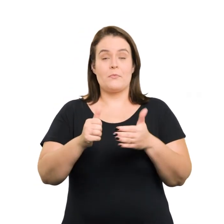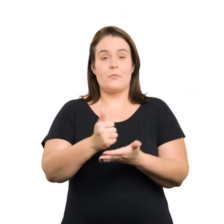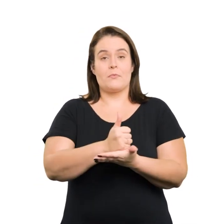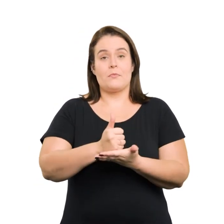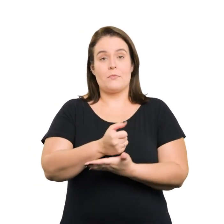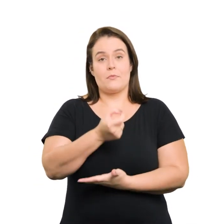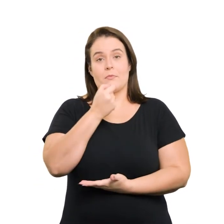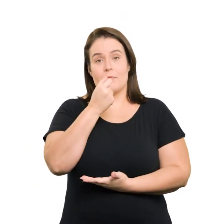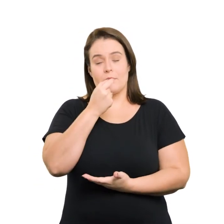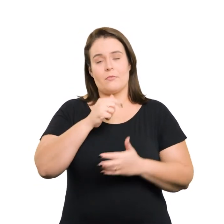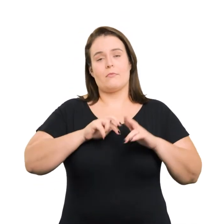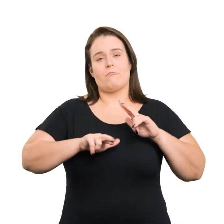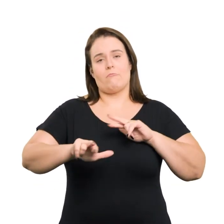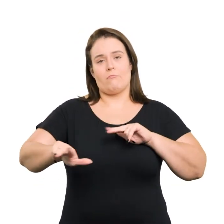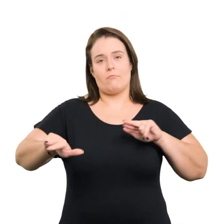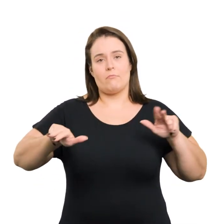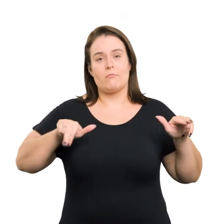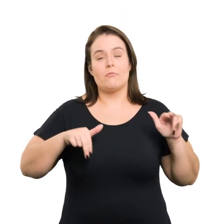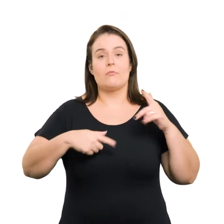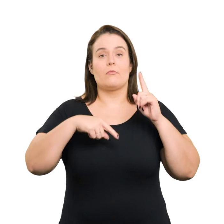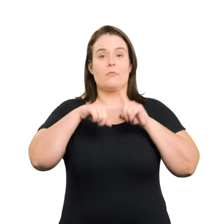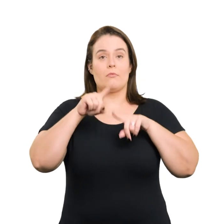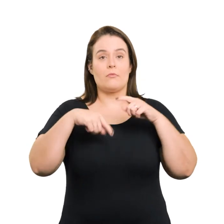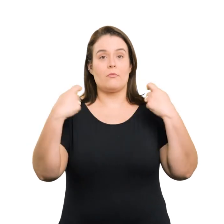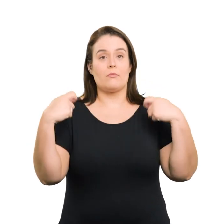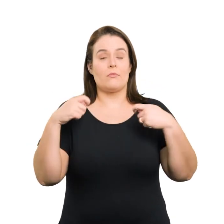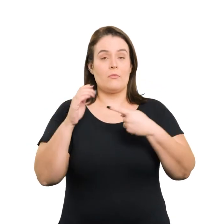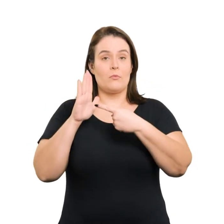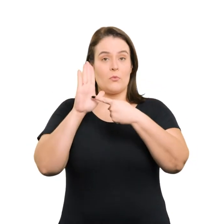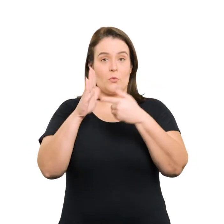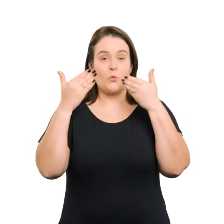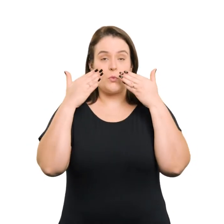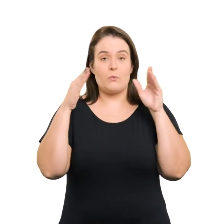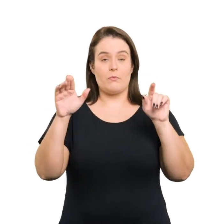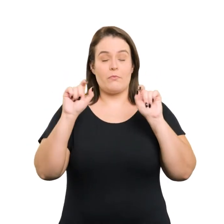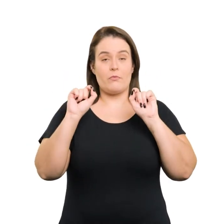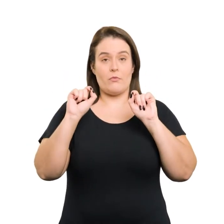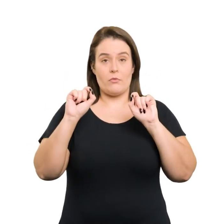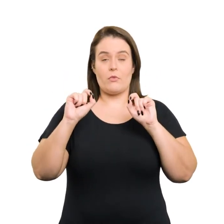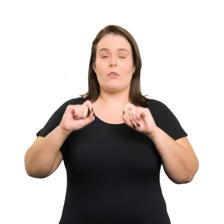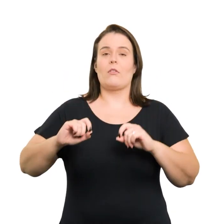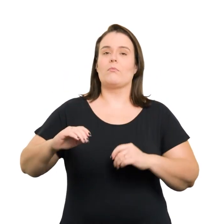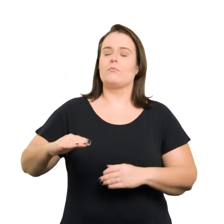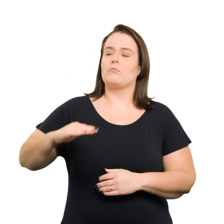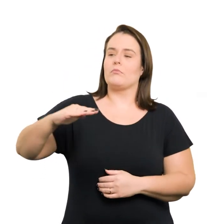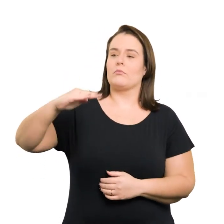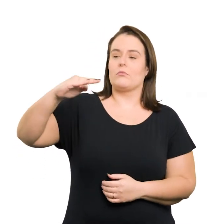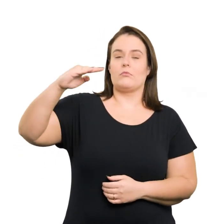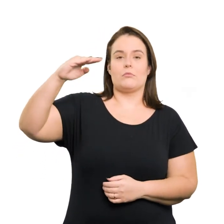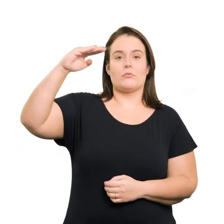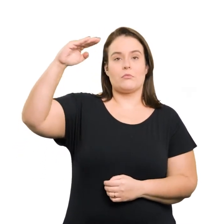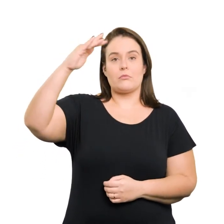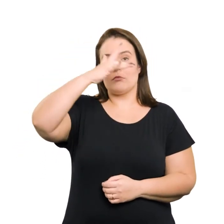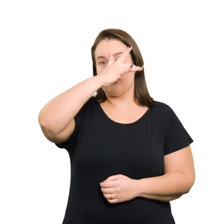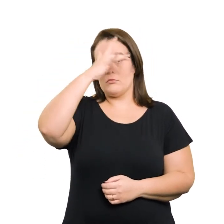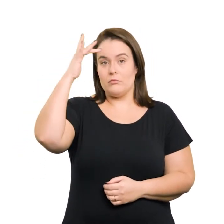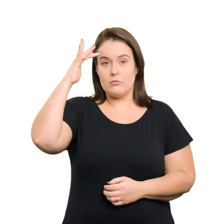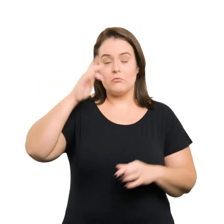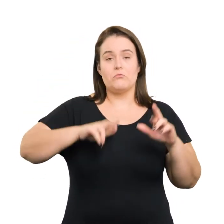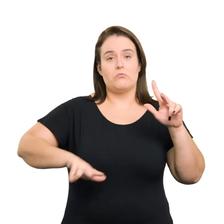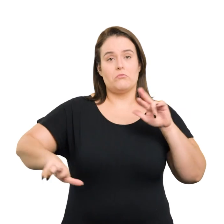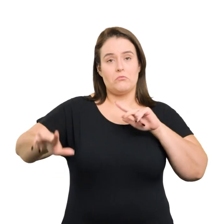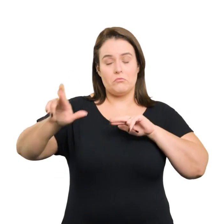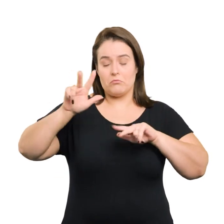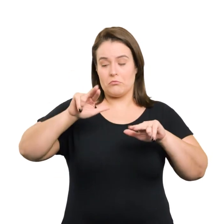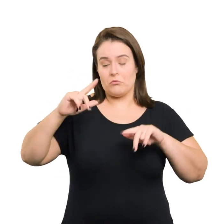supermercados, farmácias, entre outros lugares os produtos devem estar expostos na vertical para que pessoas